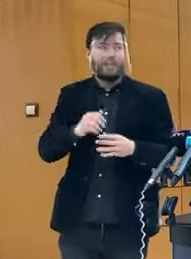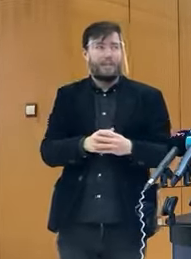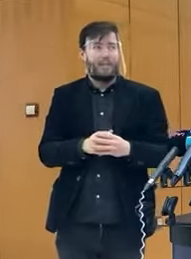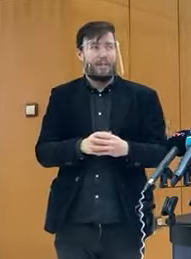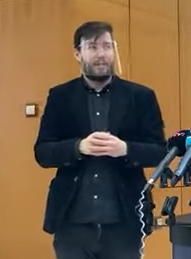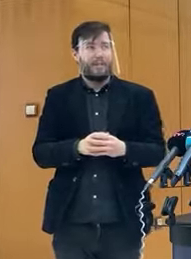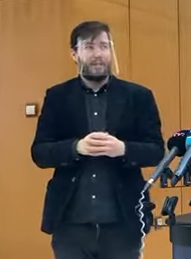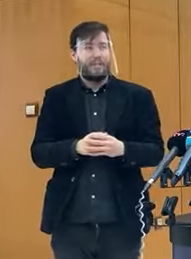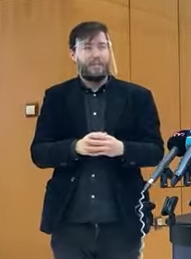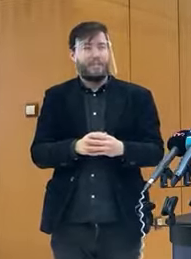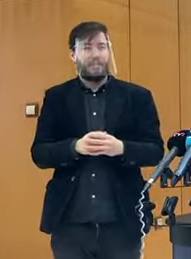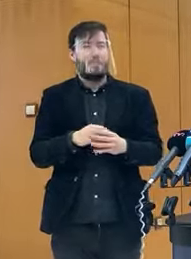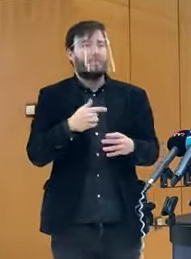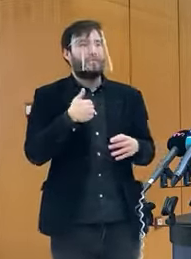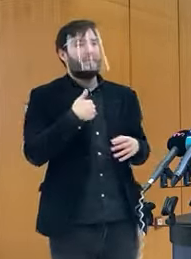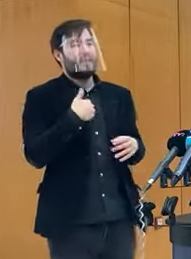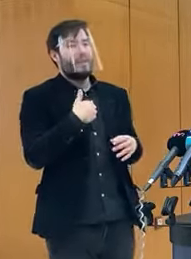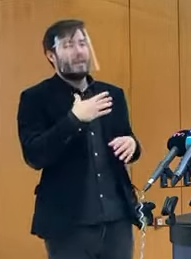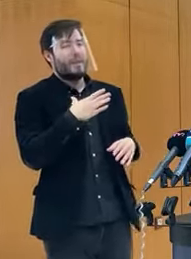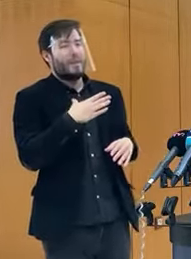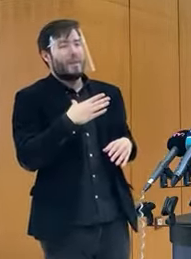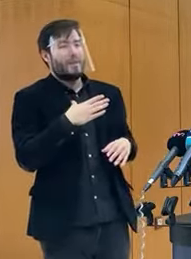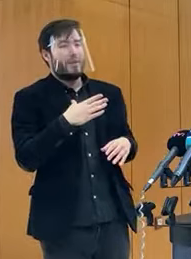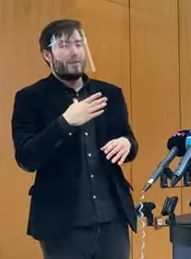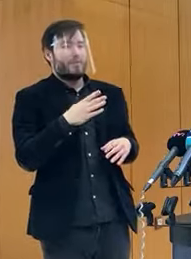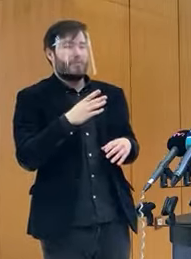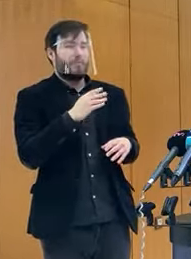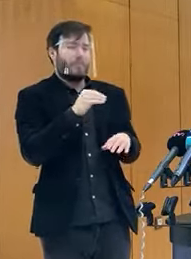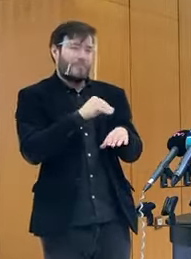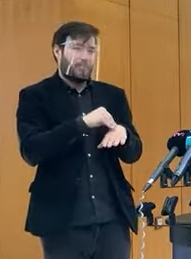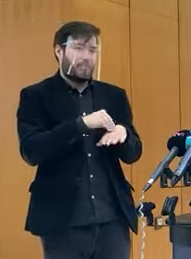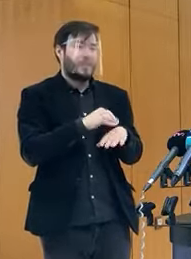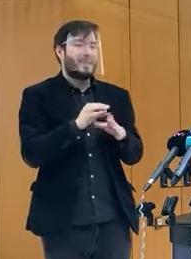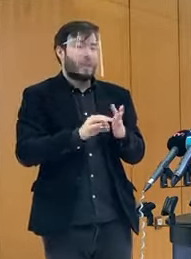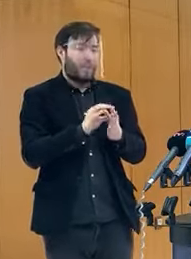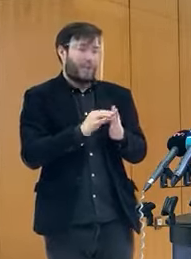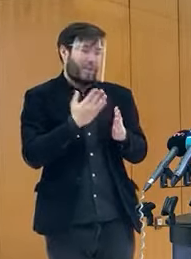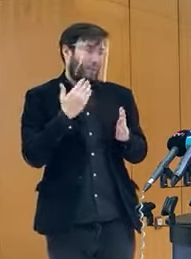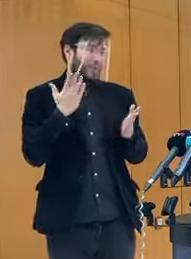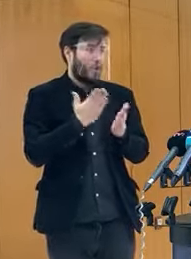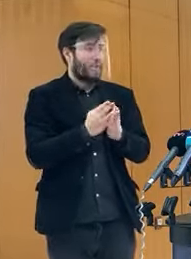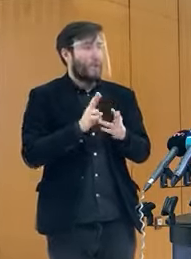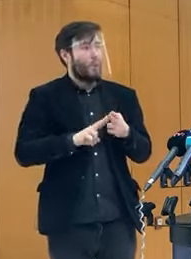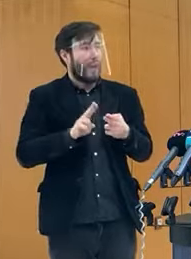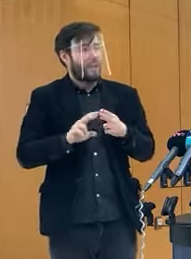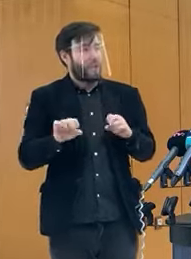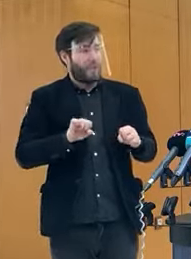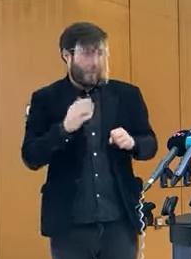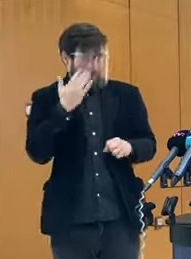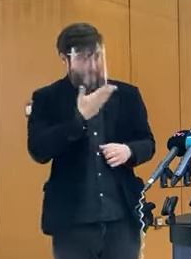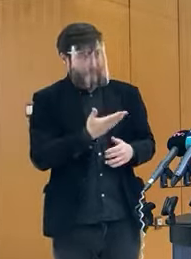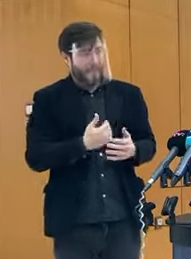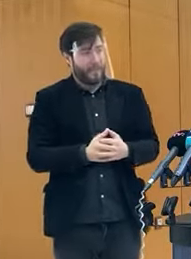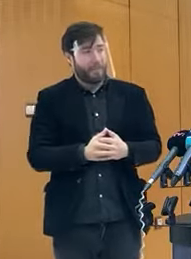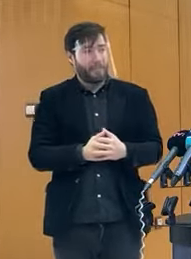je situácia taká, že by bolo vhodnejšie, nevýšia vládu.